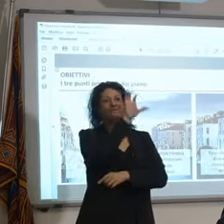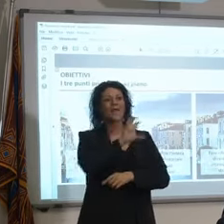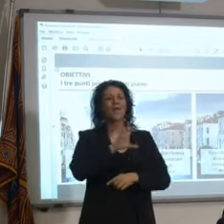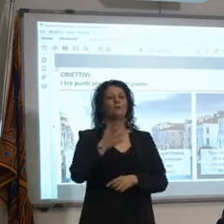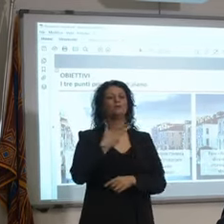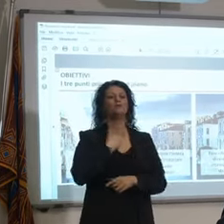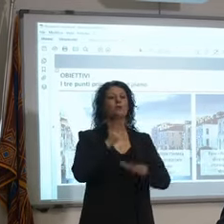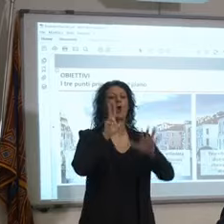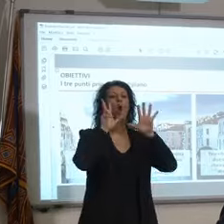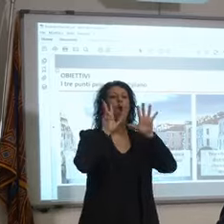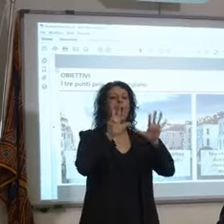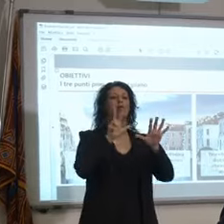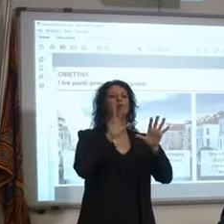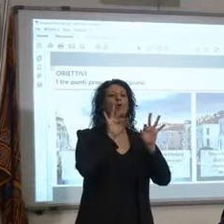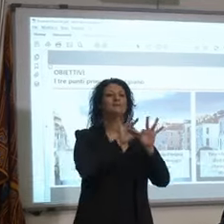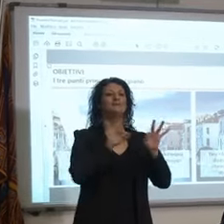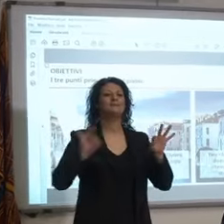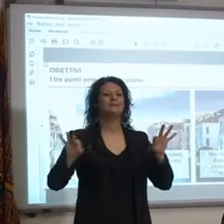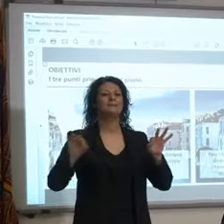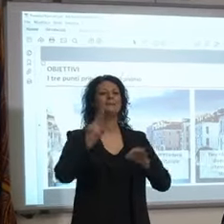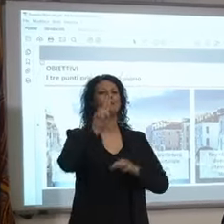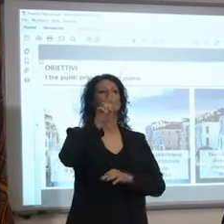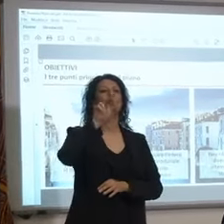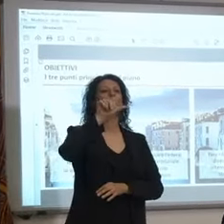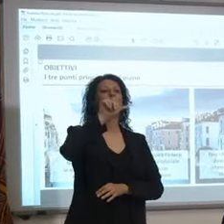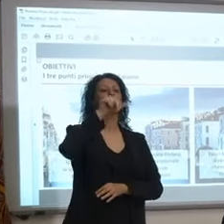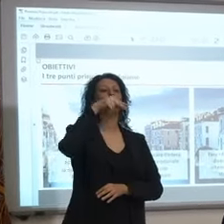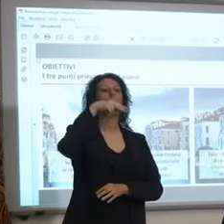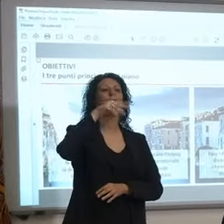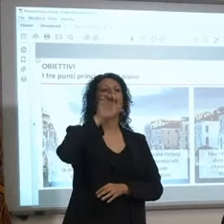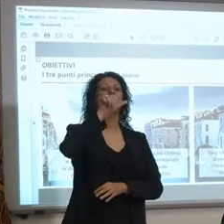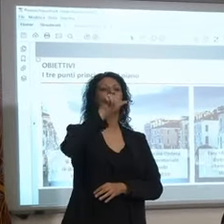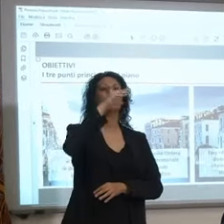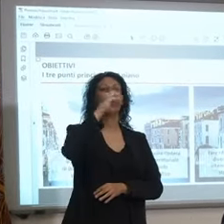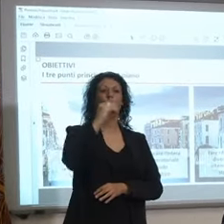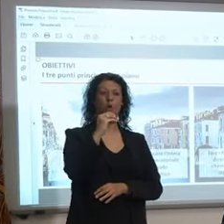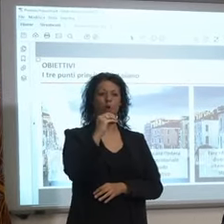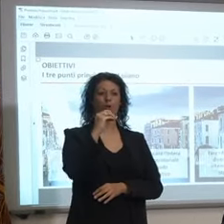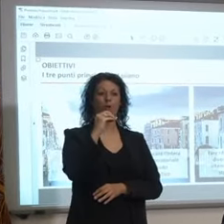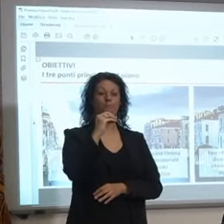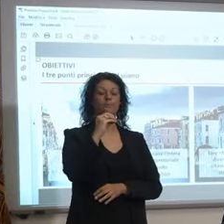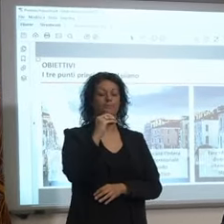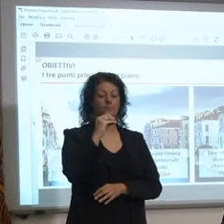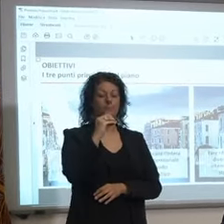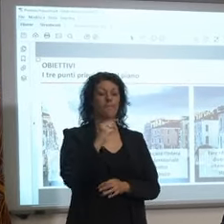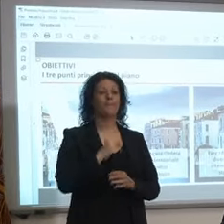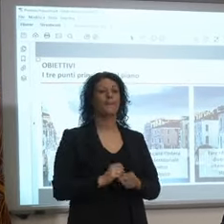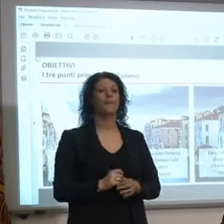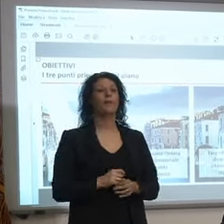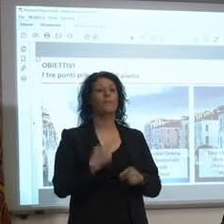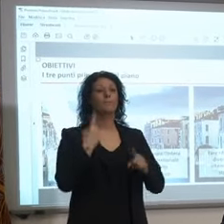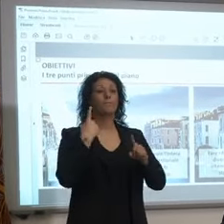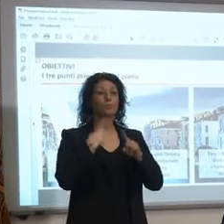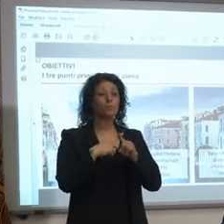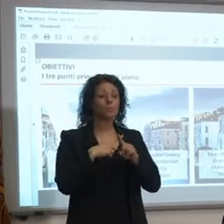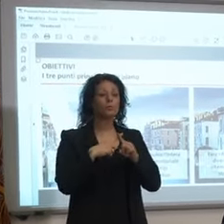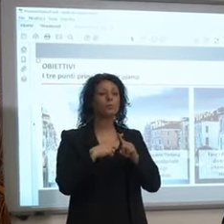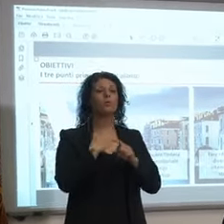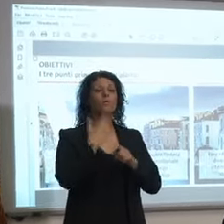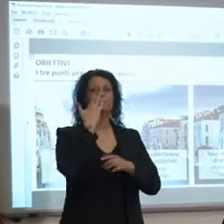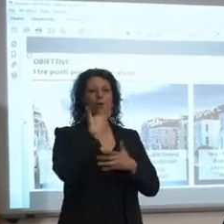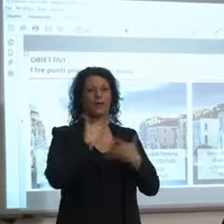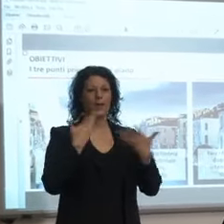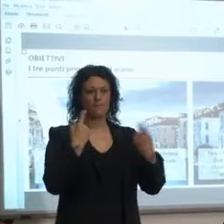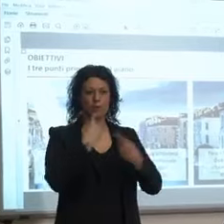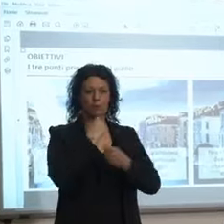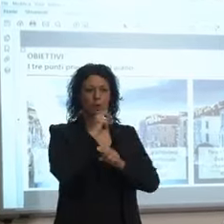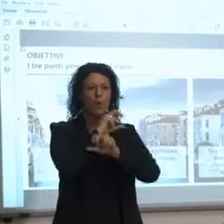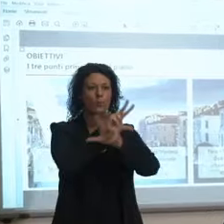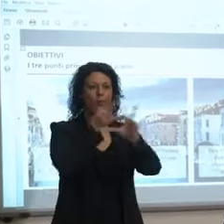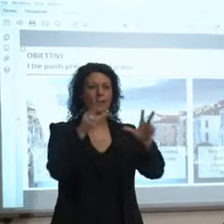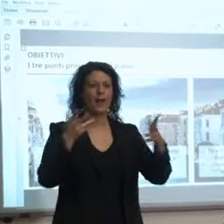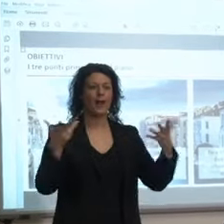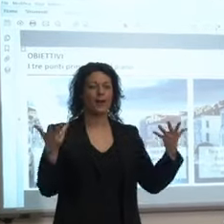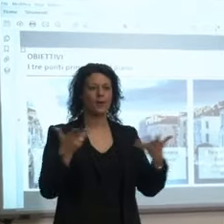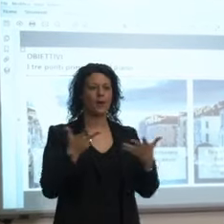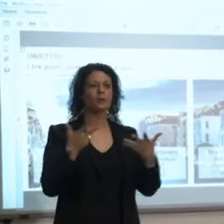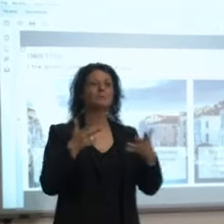ma sicurezza poi vi faccio vedere come la comunicheremo e comunicare che tutto il territorio